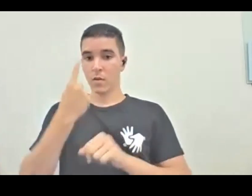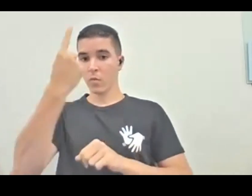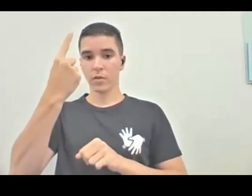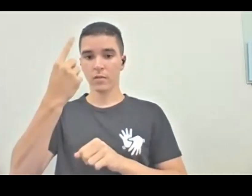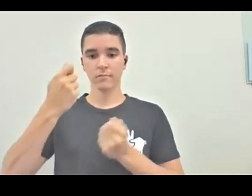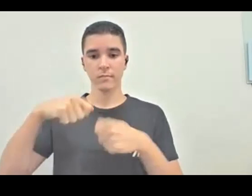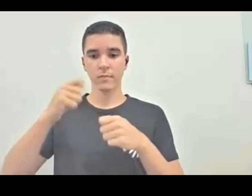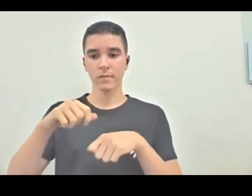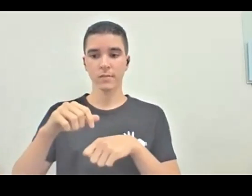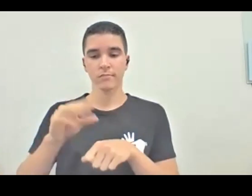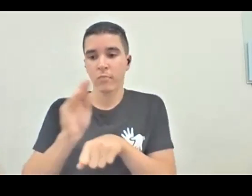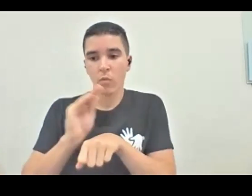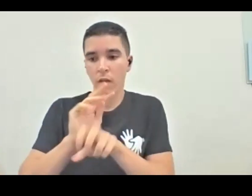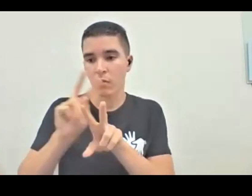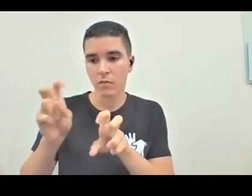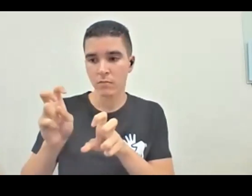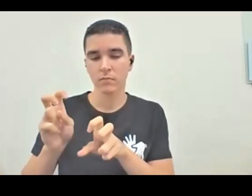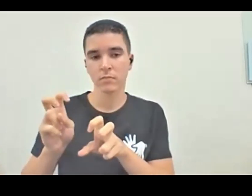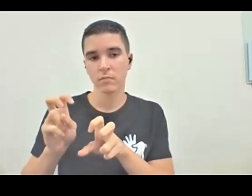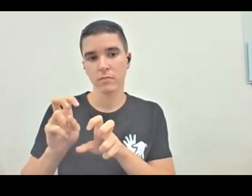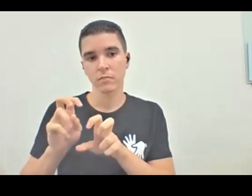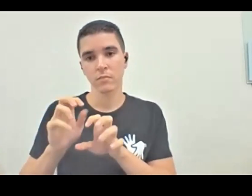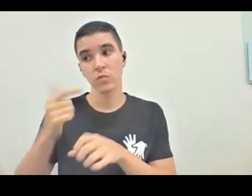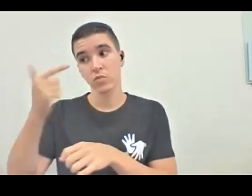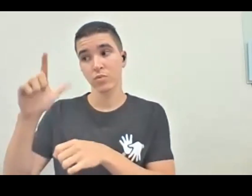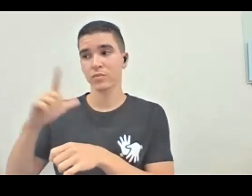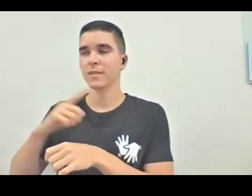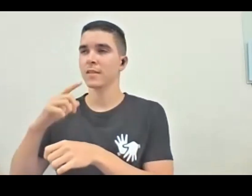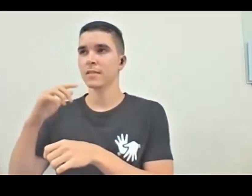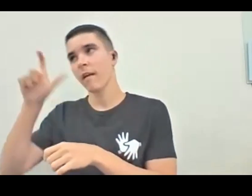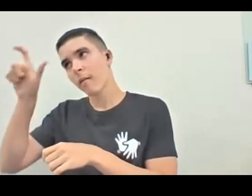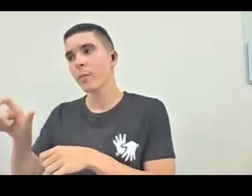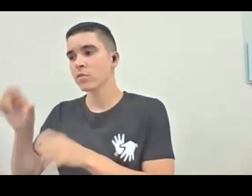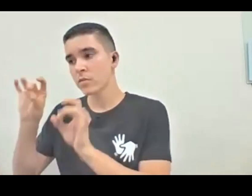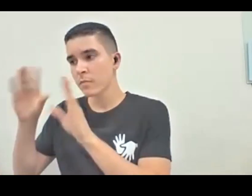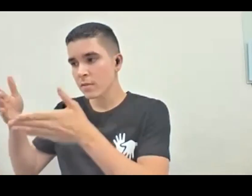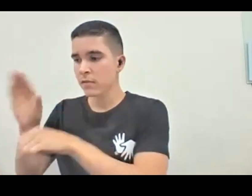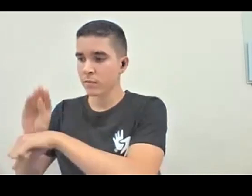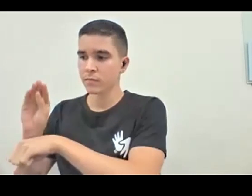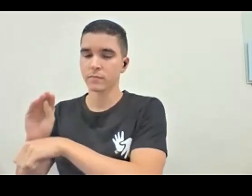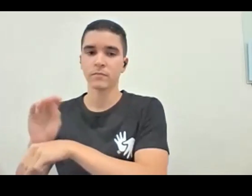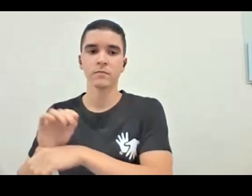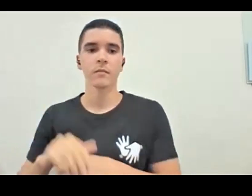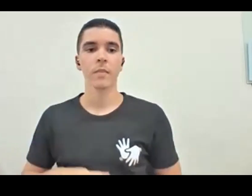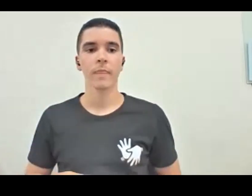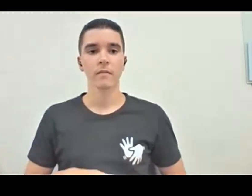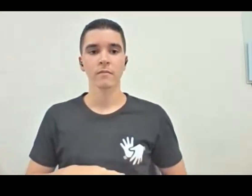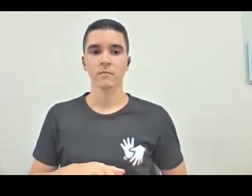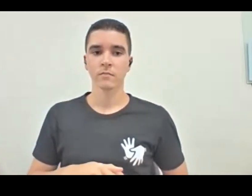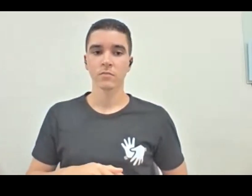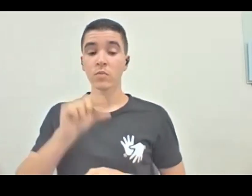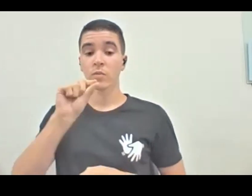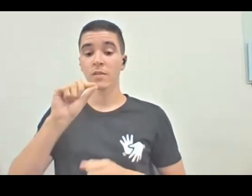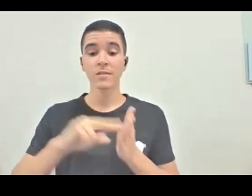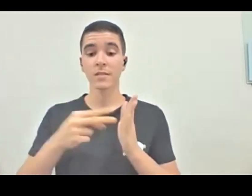meio que fala assim, ah, não, tem uma pessoa para cuidar. Então, estou trazendo essa polêmica um pouco, o que significa a gente denominar uma pessoa para tratar